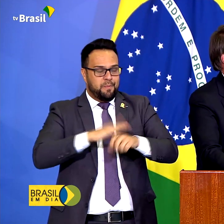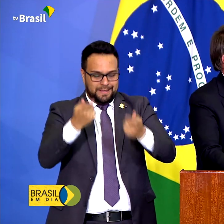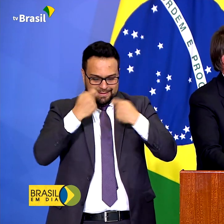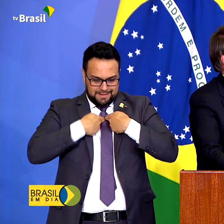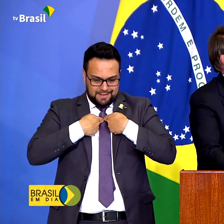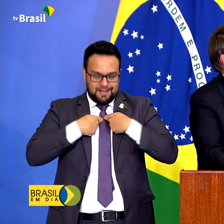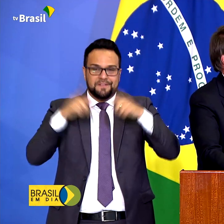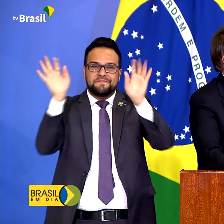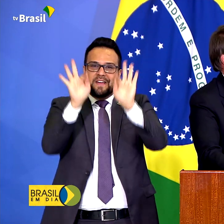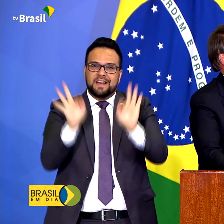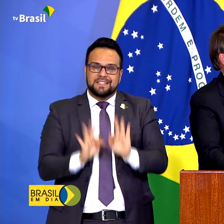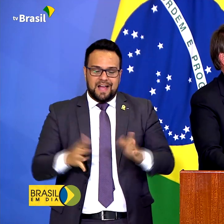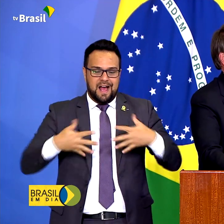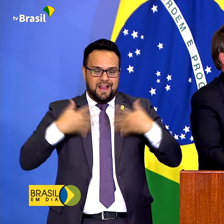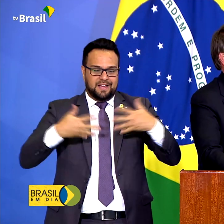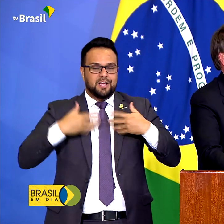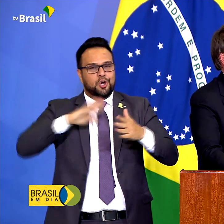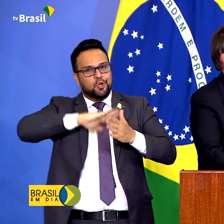vocês proporcionaram a todos nós brasileiros. Obrigado. Obrigado. Obrigado.